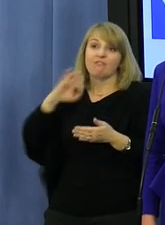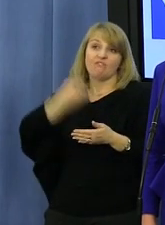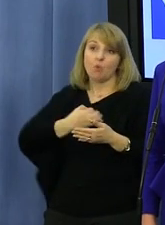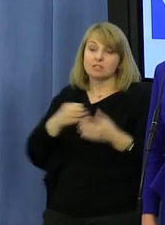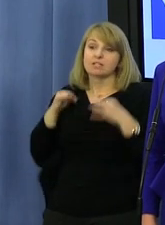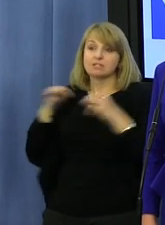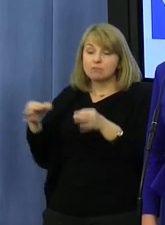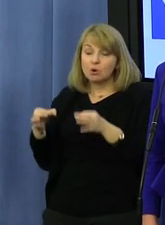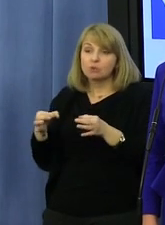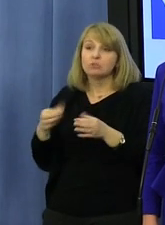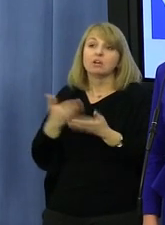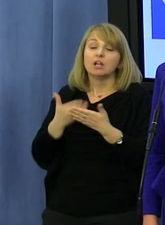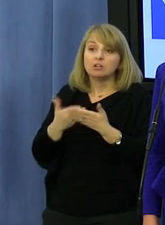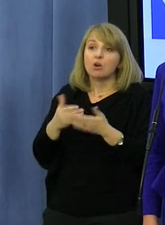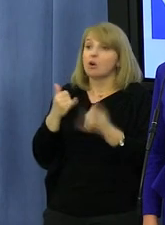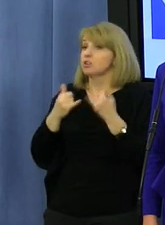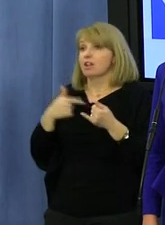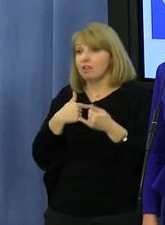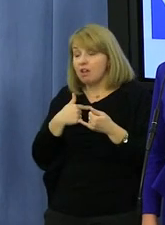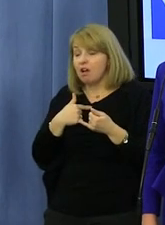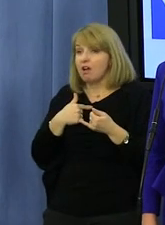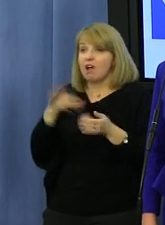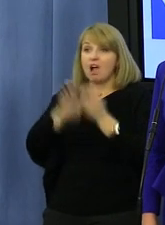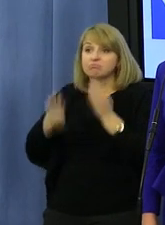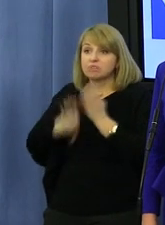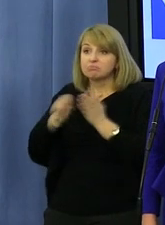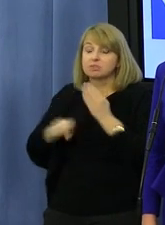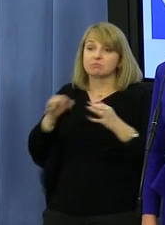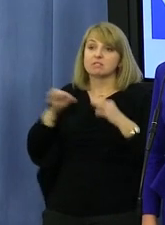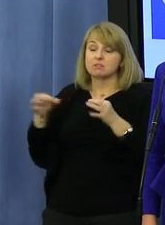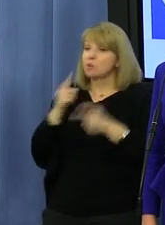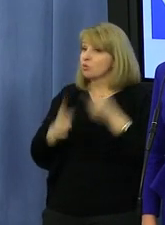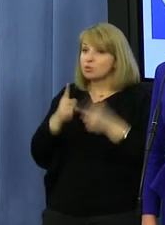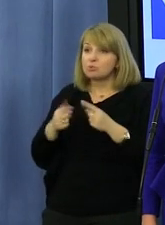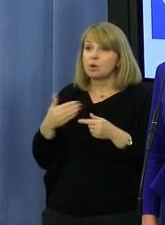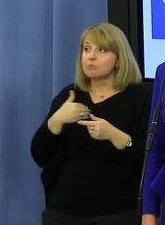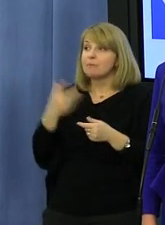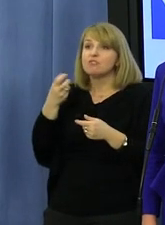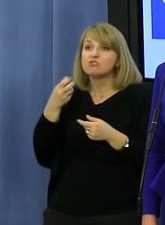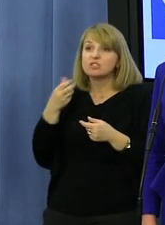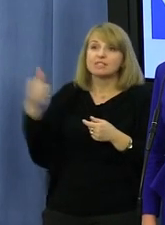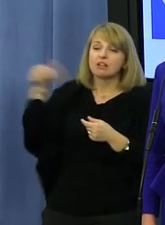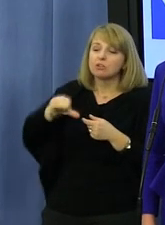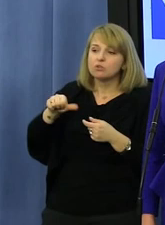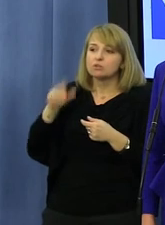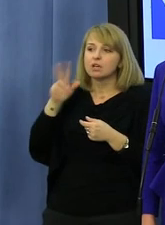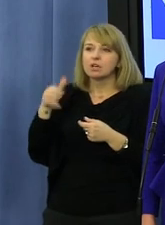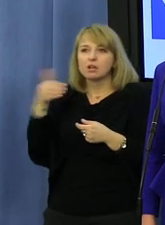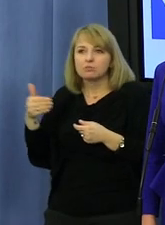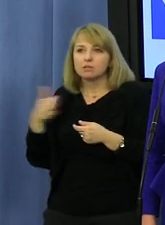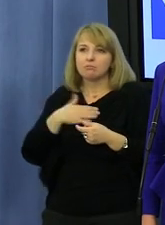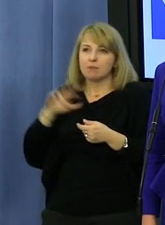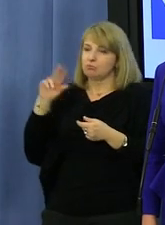prowadzę osobiście. I w konsekwencji, jeżeli przy tych mniej więcej 300 tysiącach kilometrów rocznie przejeżdżanych ja mam tylko trzy